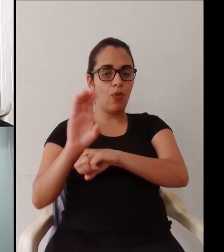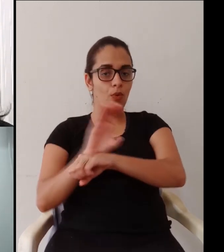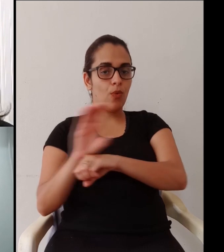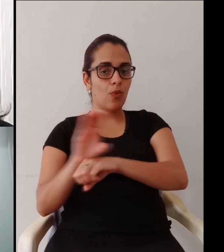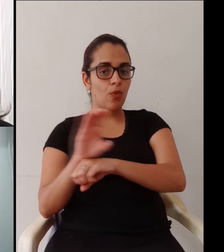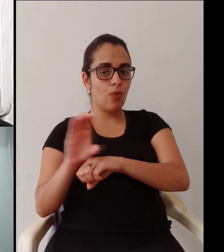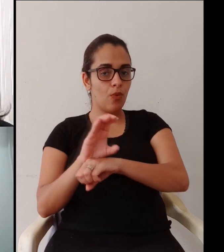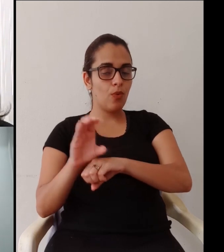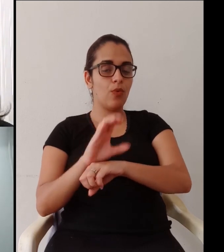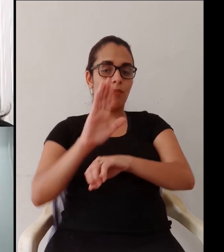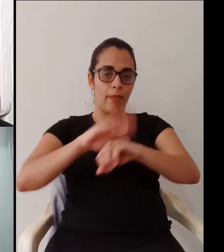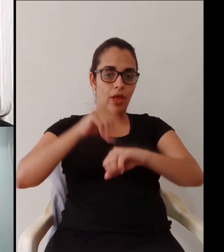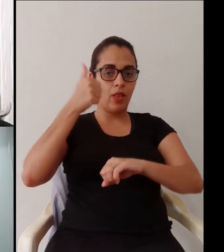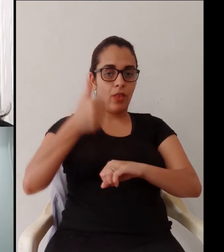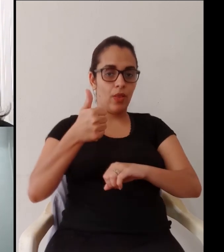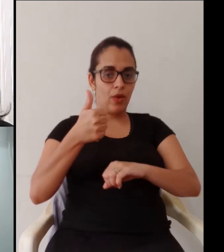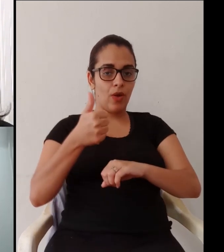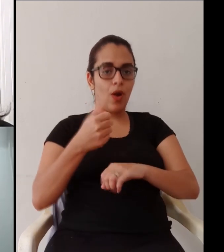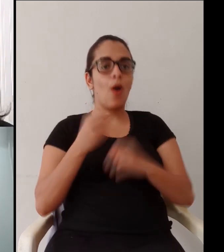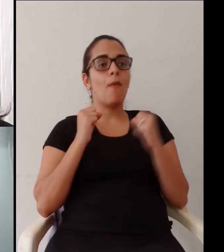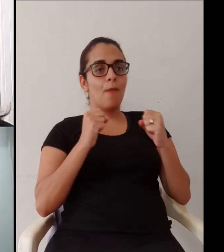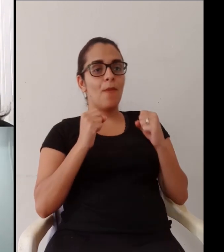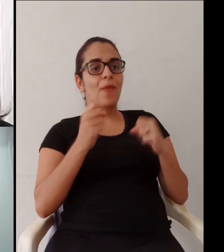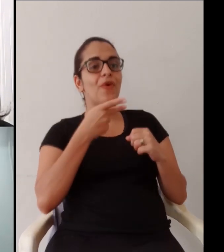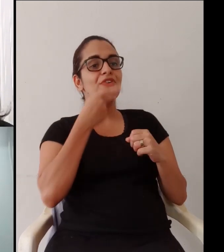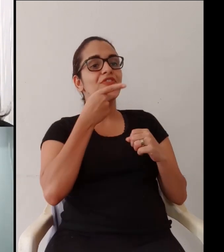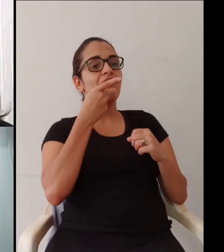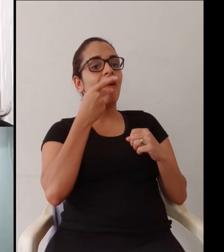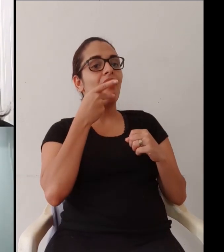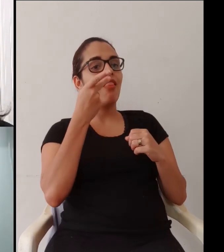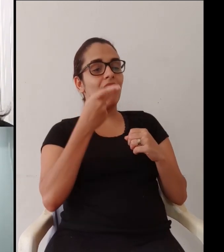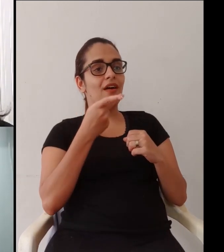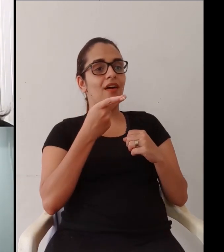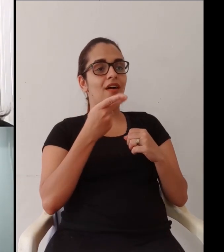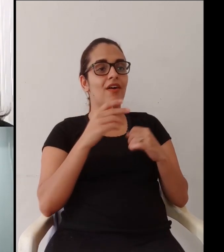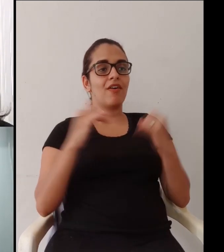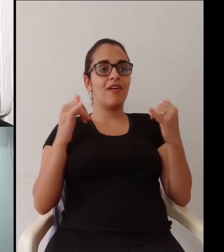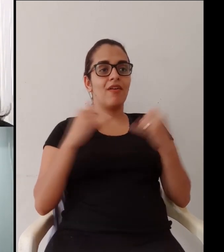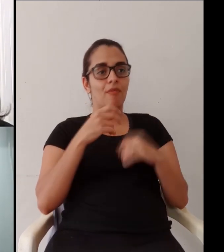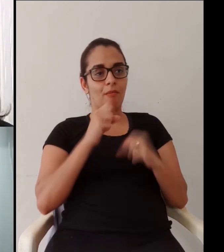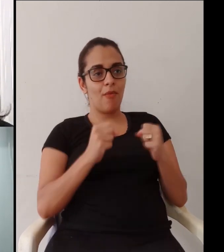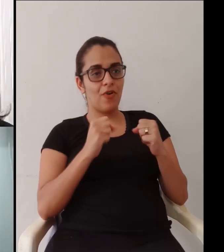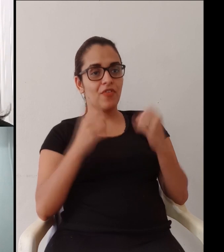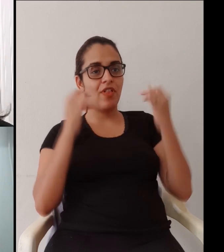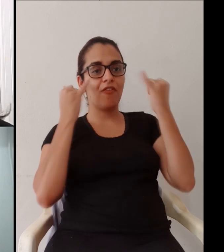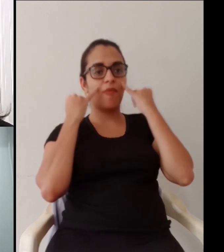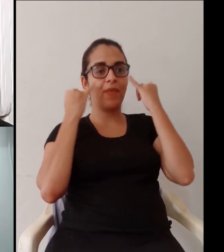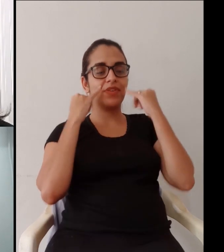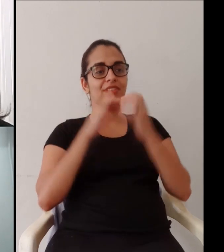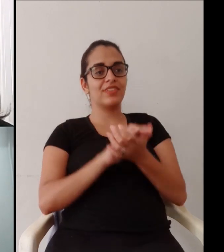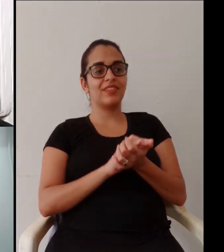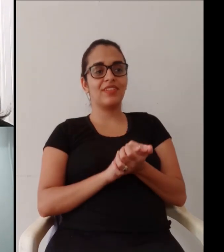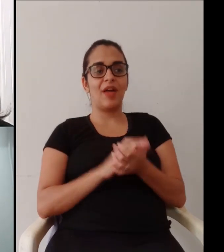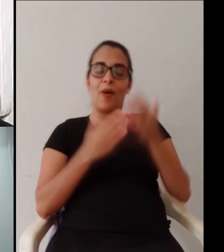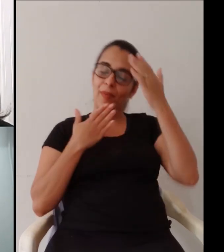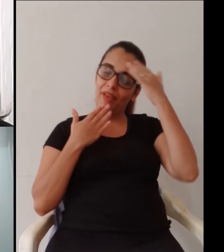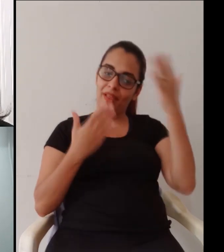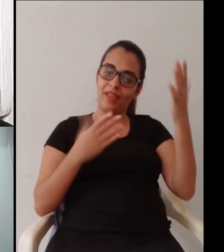capacitações e que o Cefor também vai proporcionar novas capacitações para que que isso aconteça da melhor forma possível posso fazer